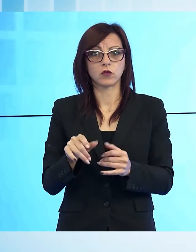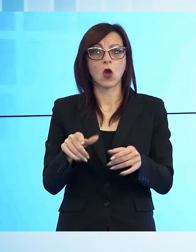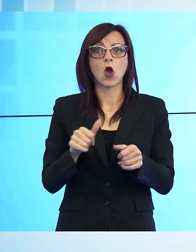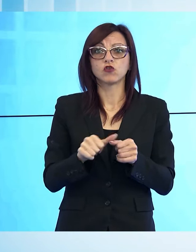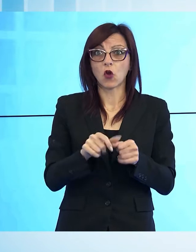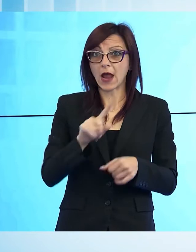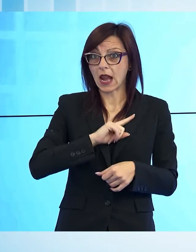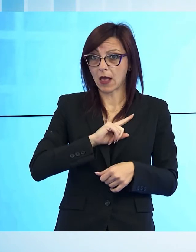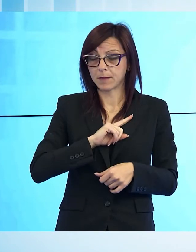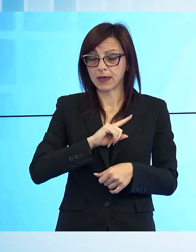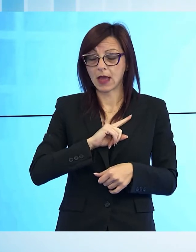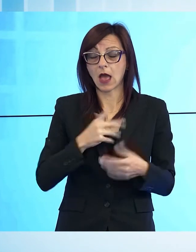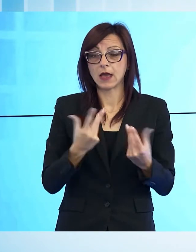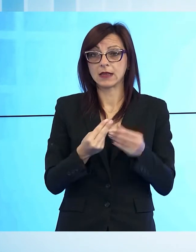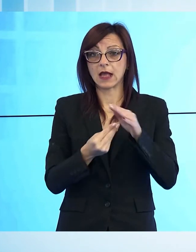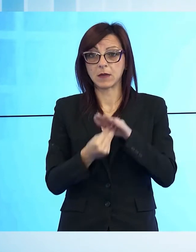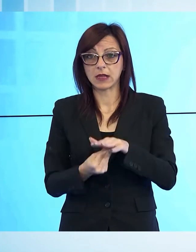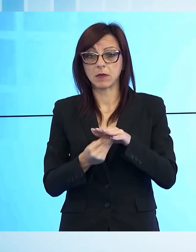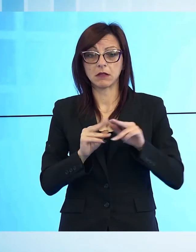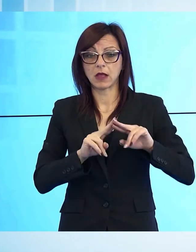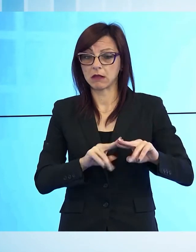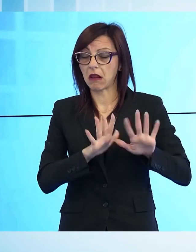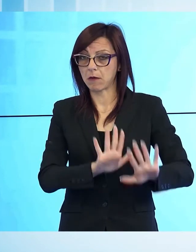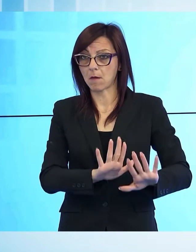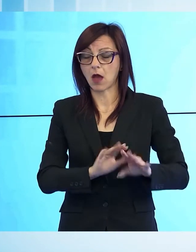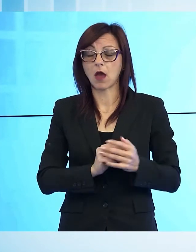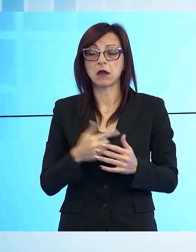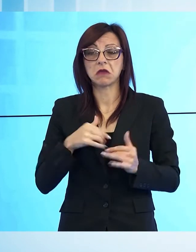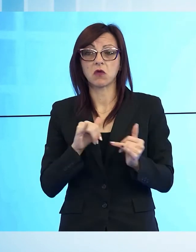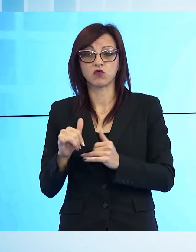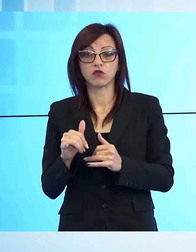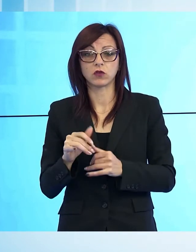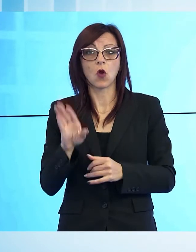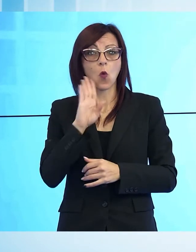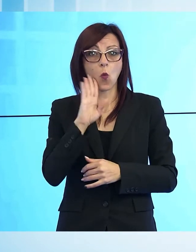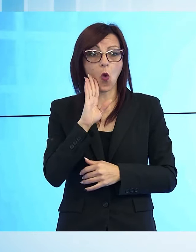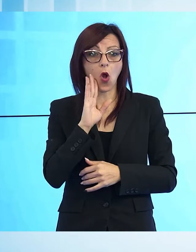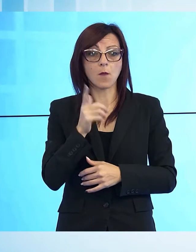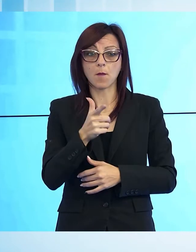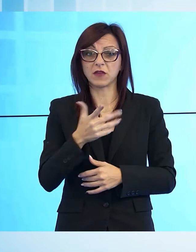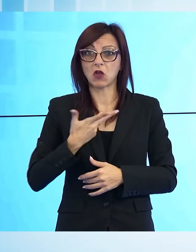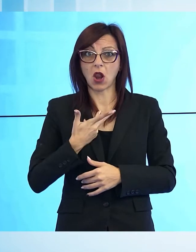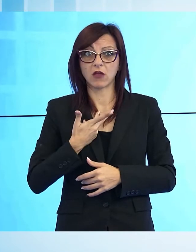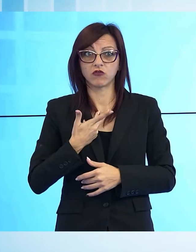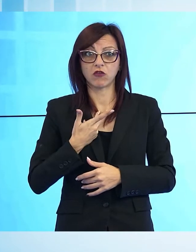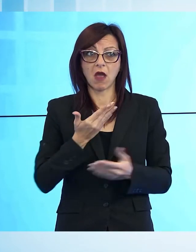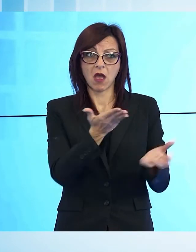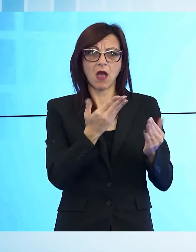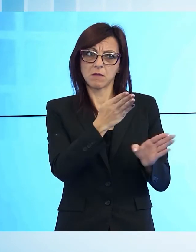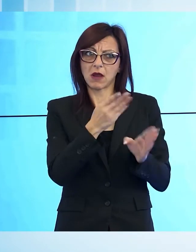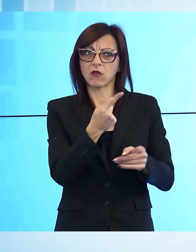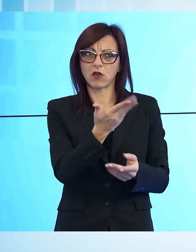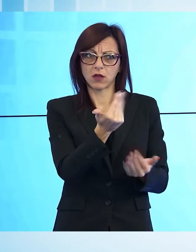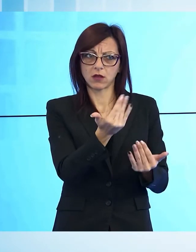dipendenti e niente, si è presentato malvivente con una pistola in mano e praticamente voleva l'incasso della